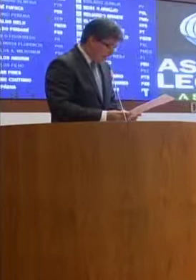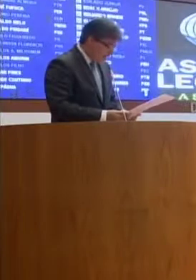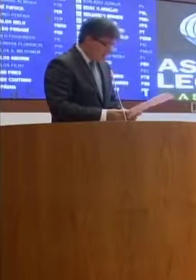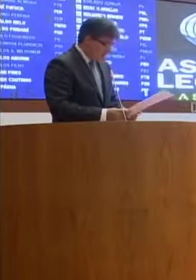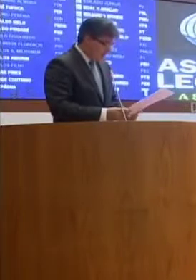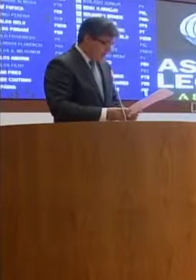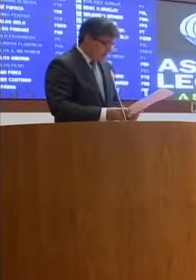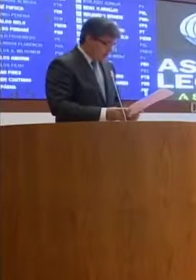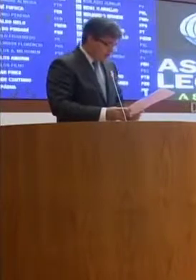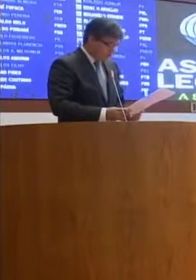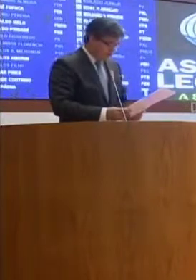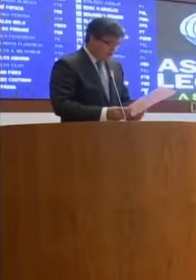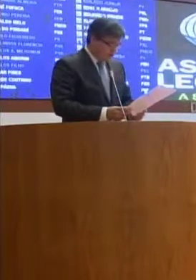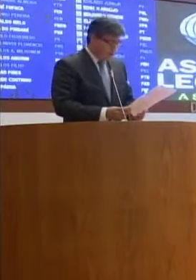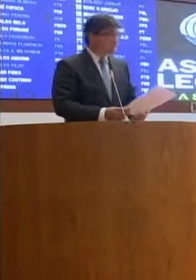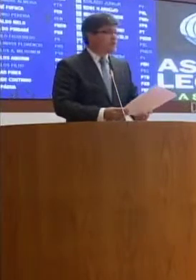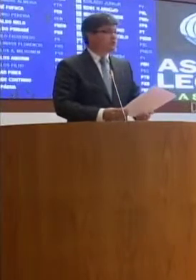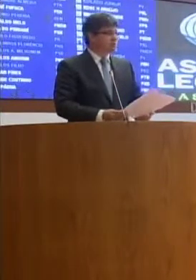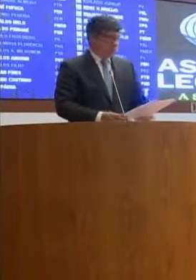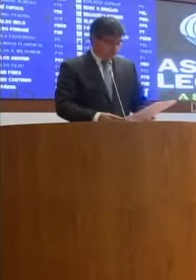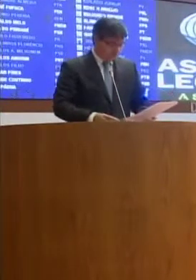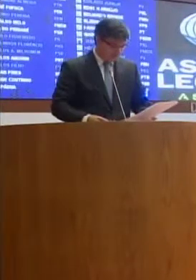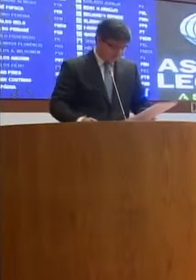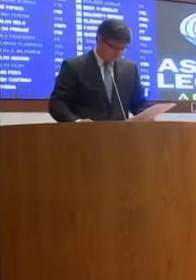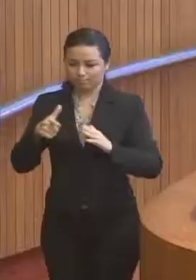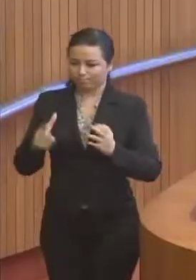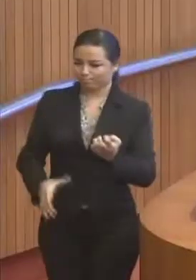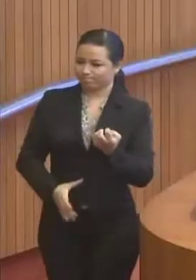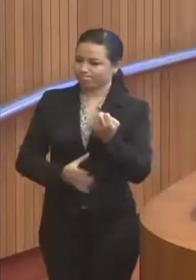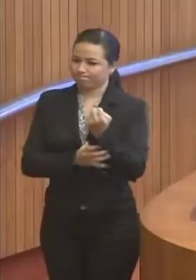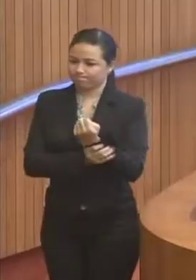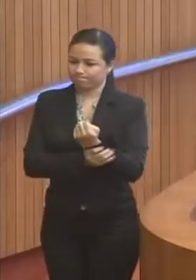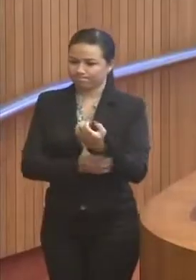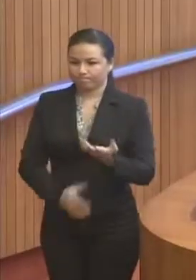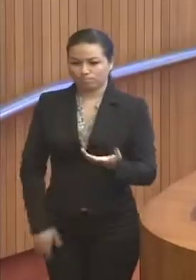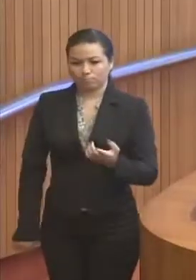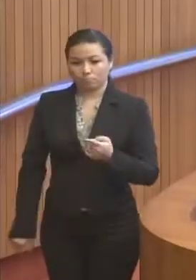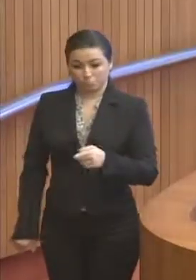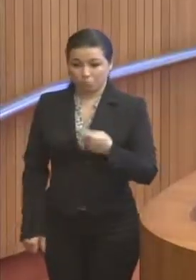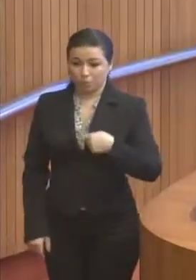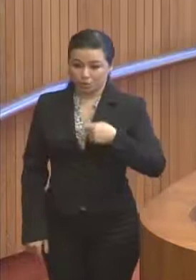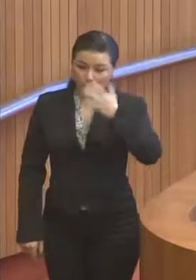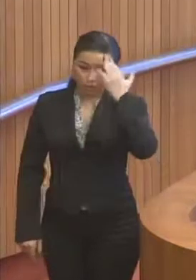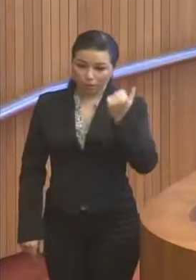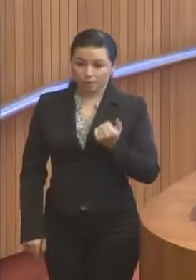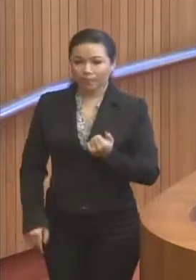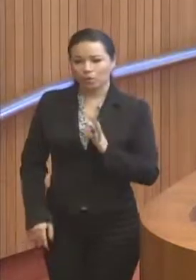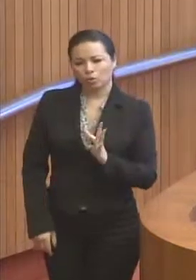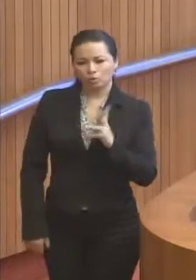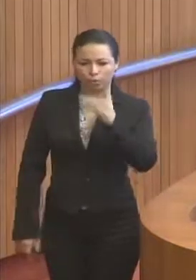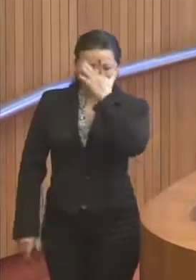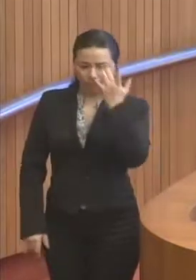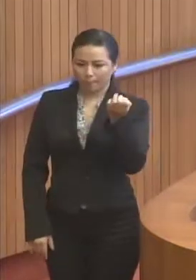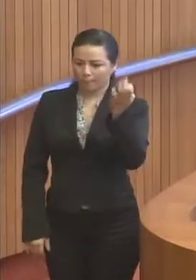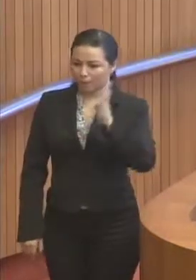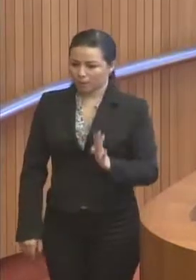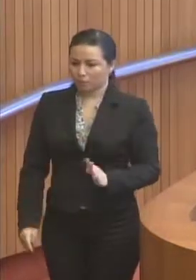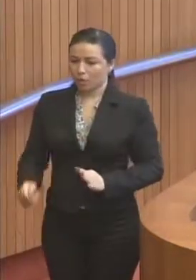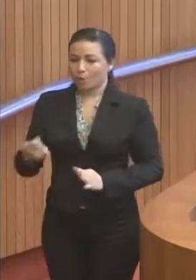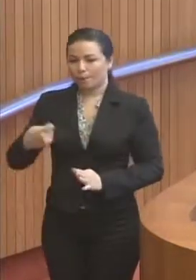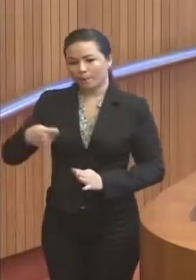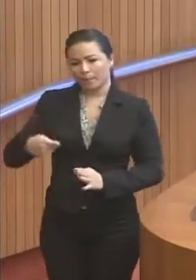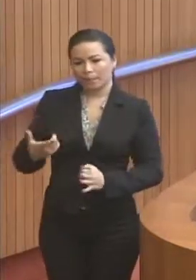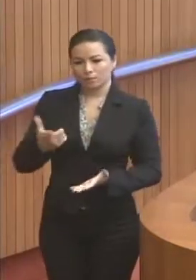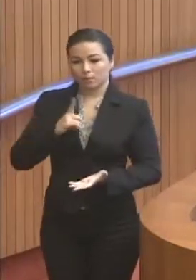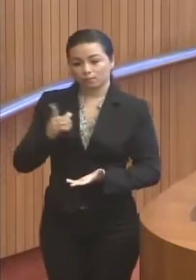estudar e que a moradia em que vivem não está segura. Todos os brasileiros devem ter o direito de deixar de ser